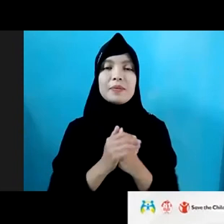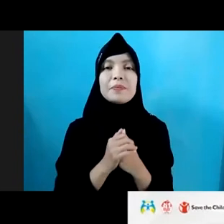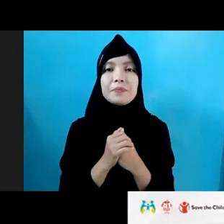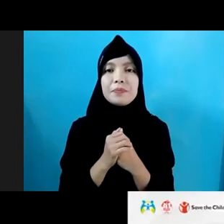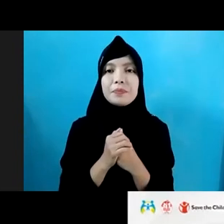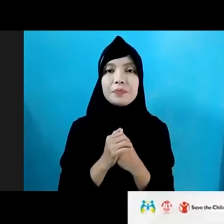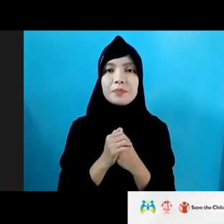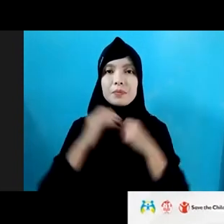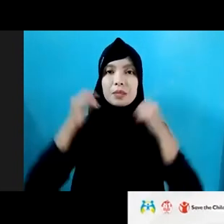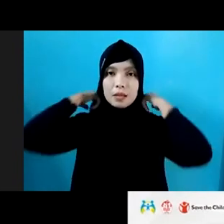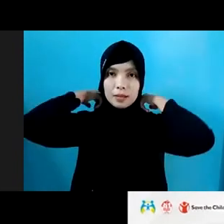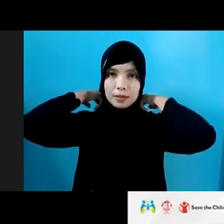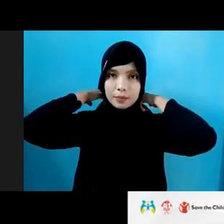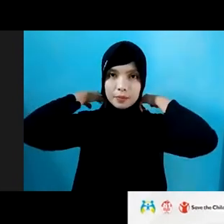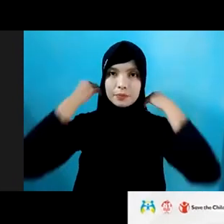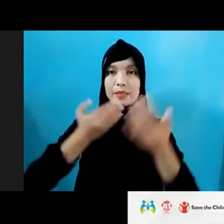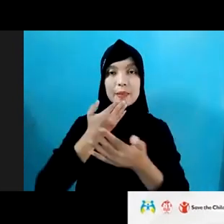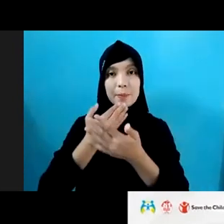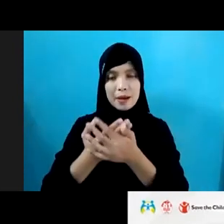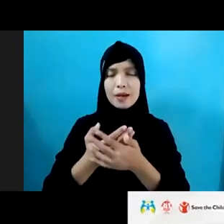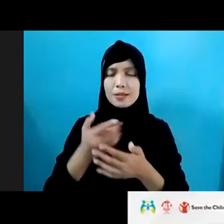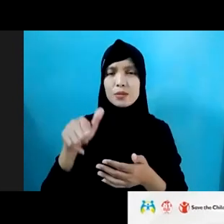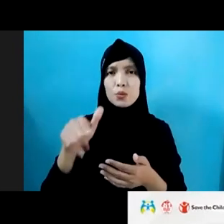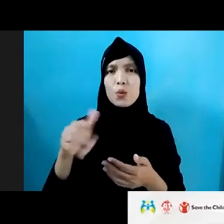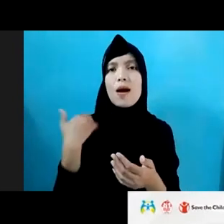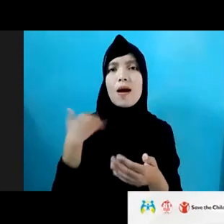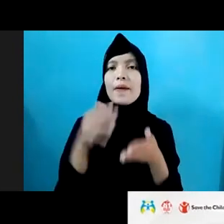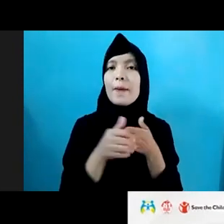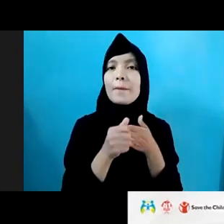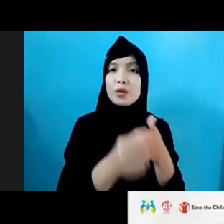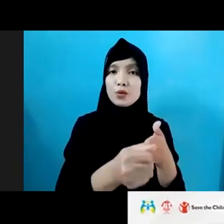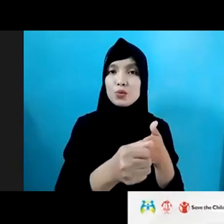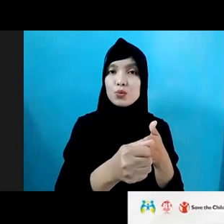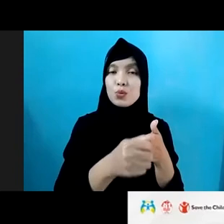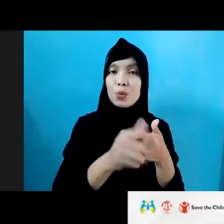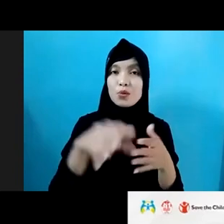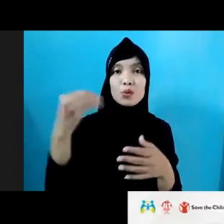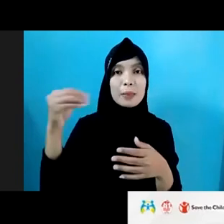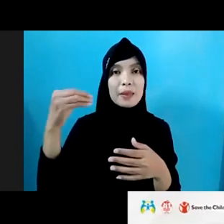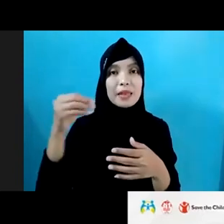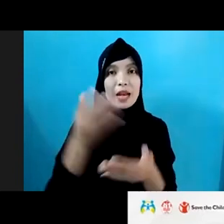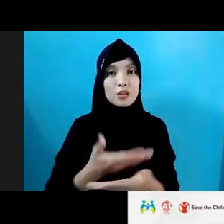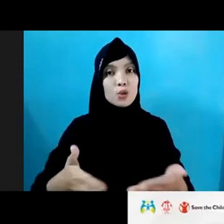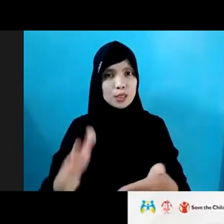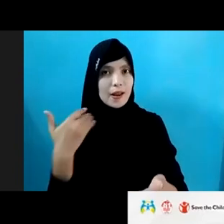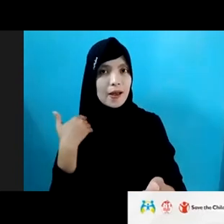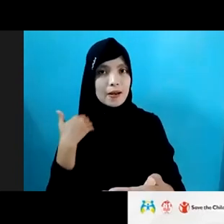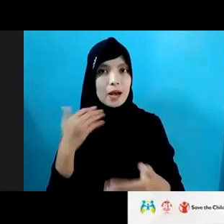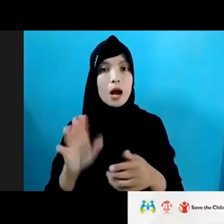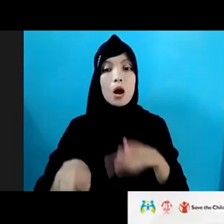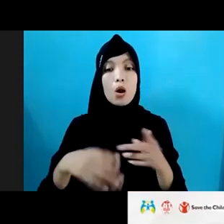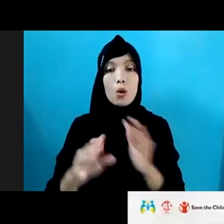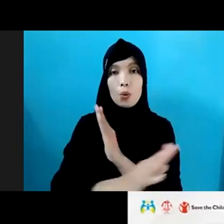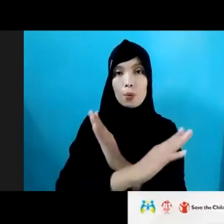Oke, terima kasih, Ibu Kayanya. Berarti memang sudah ada panduan yang dikembangkan oleh Kementerian Sosial, kemudian dari aspek pencegahan, ada